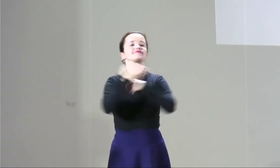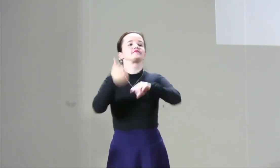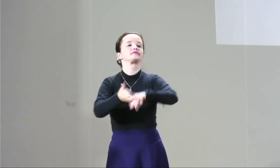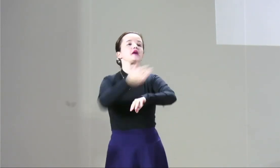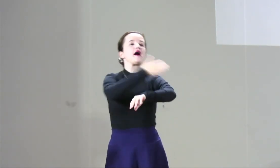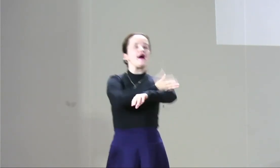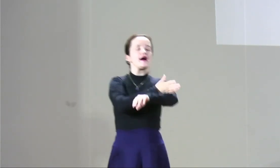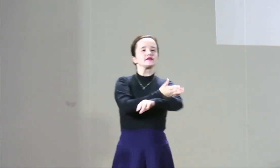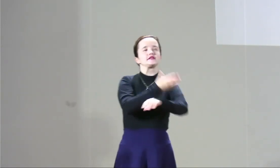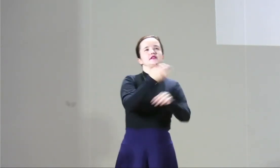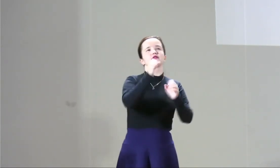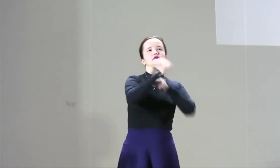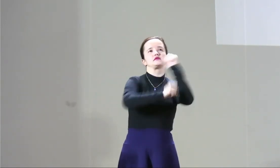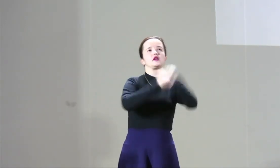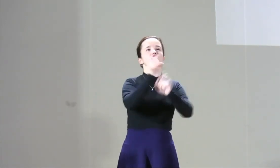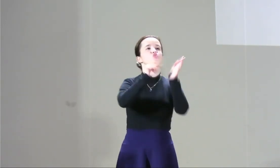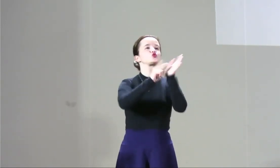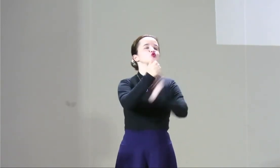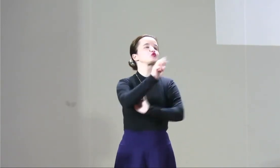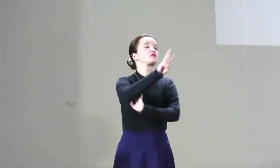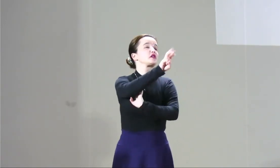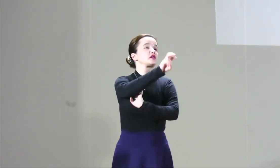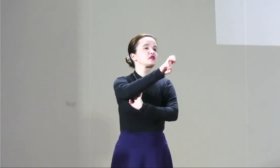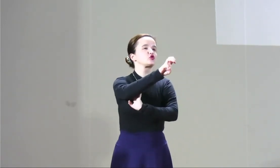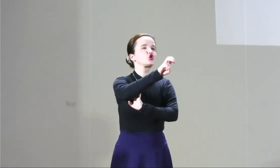mujer con discapacidad y todo el tema de violencia